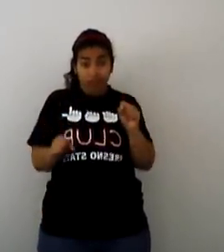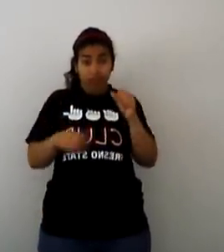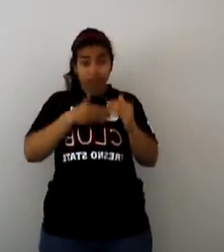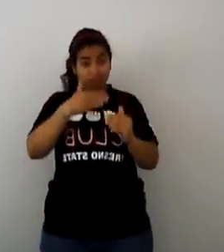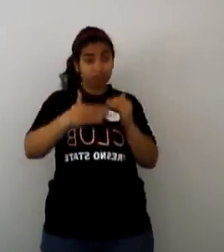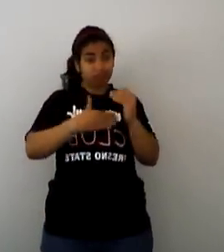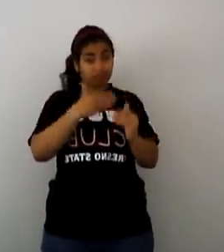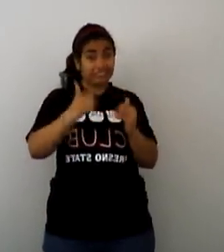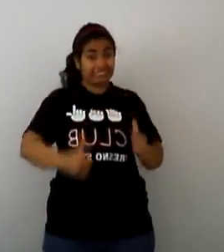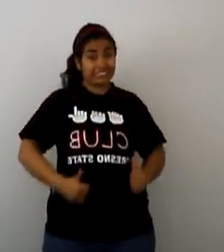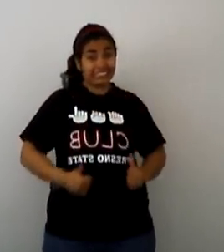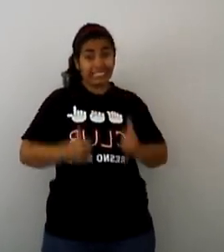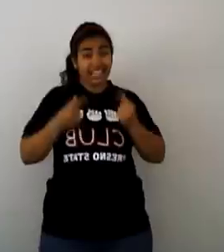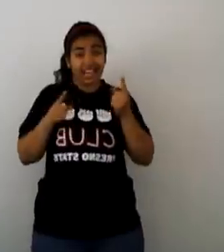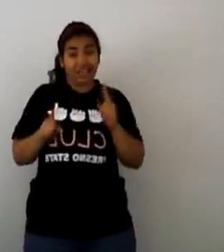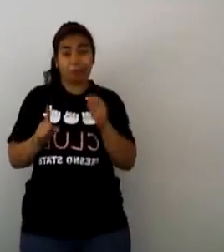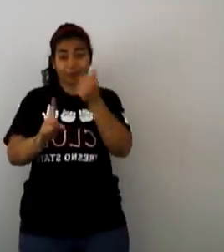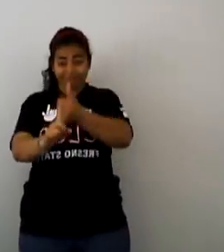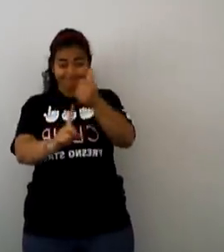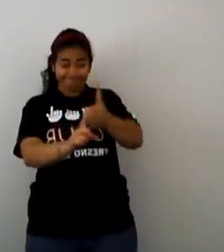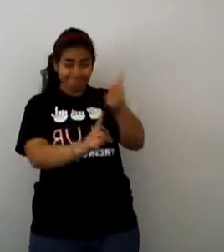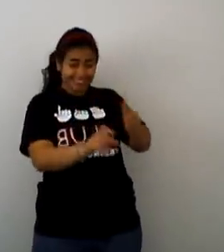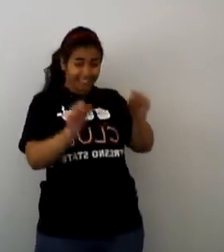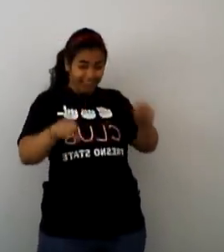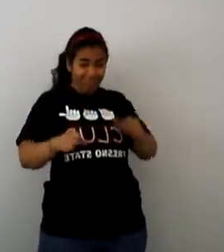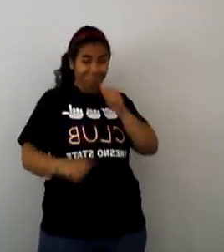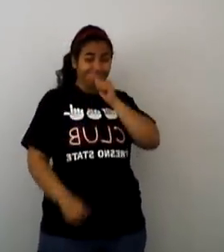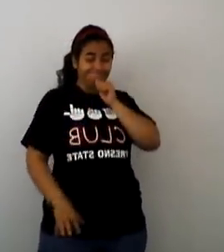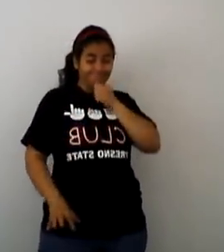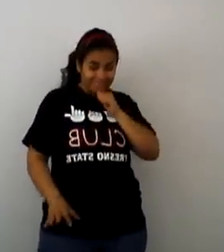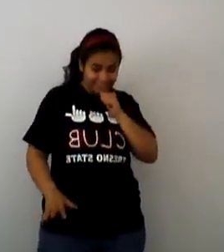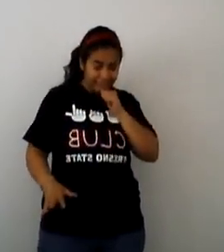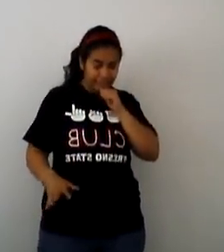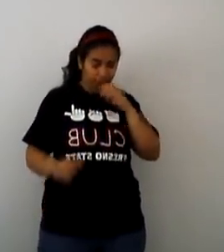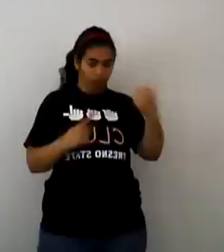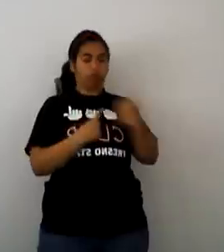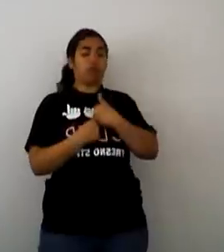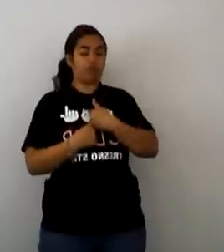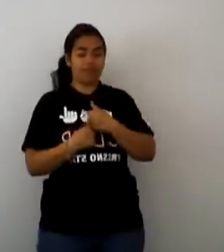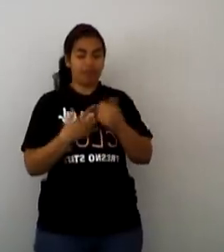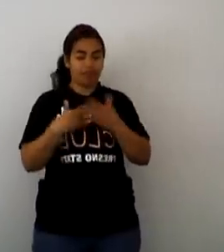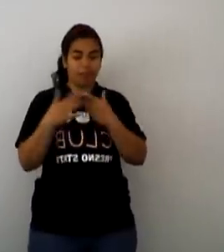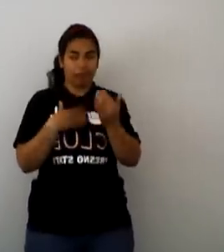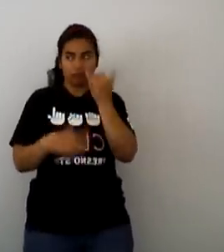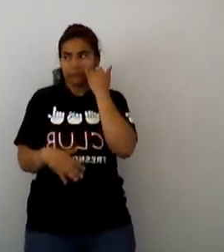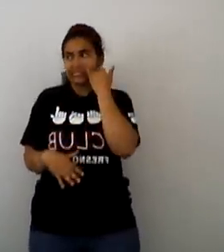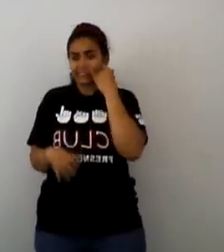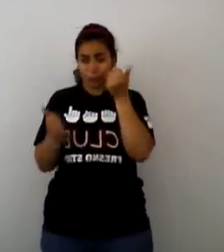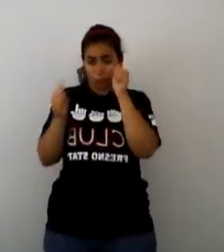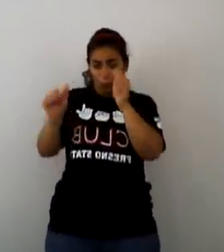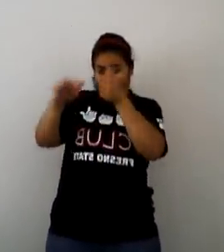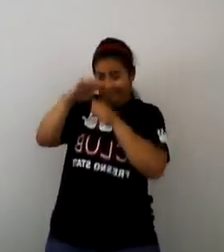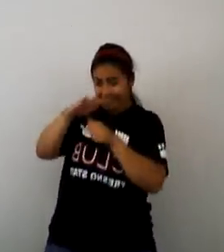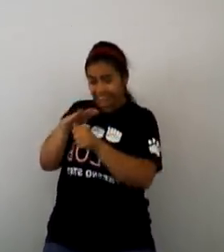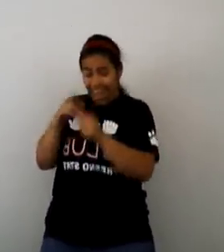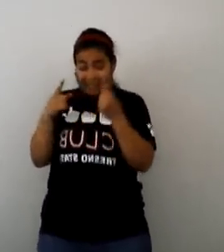todos somos propensos a experimentar el sufrimiento Y sin importar donde nos escondamos, el dolor nos puede encontrar